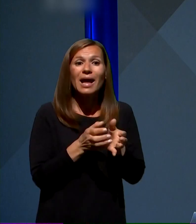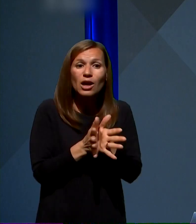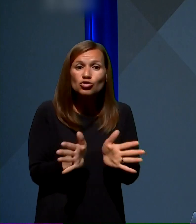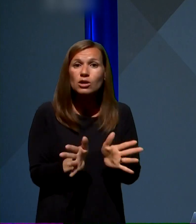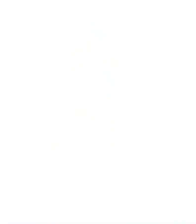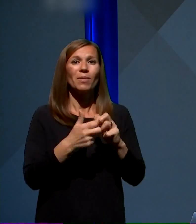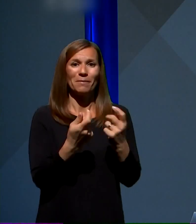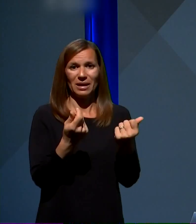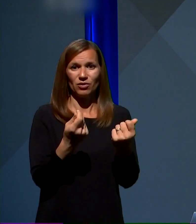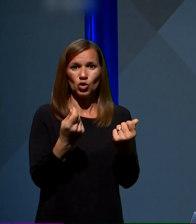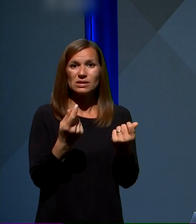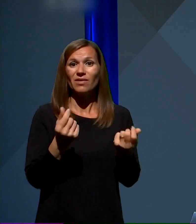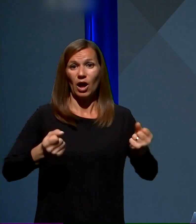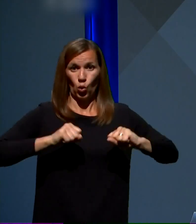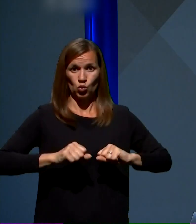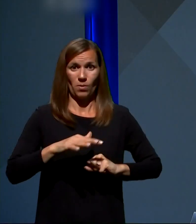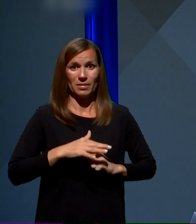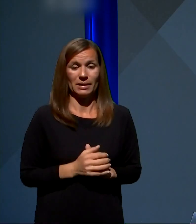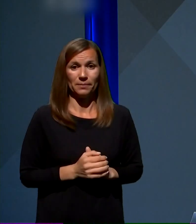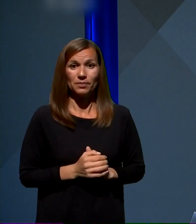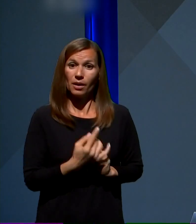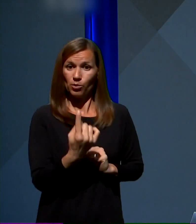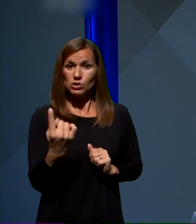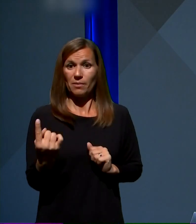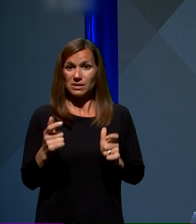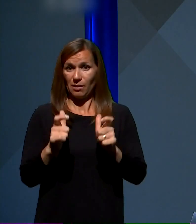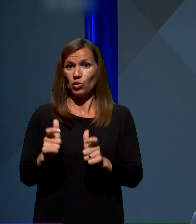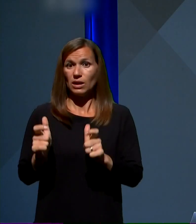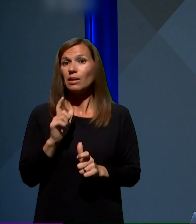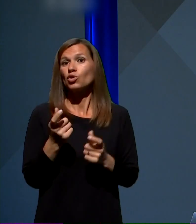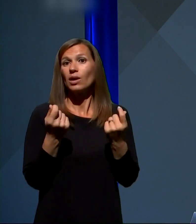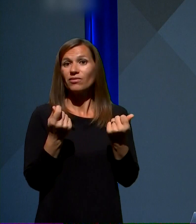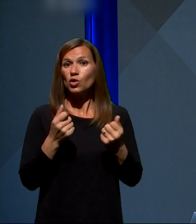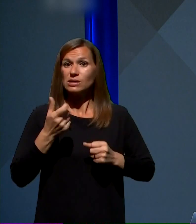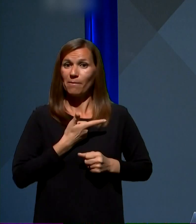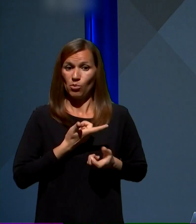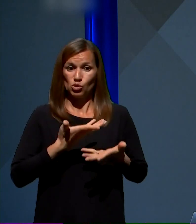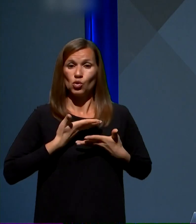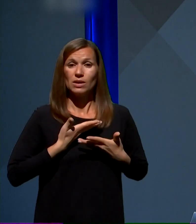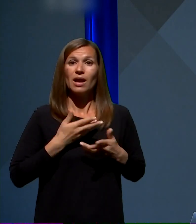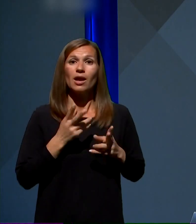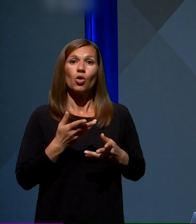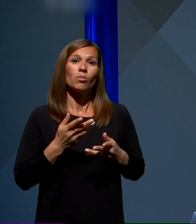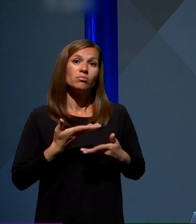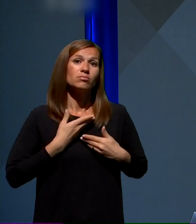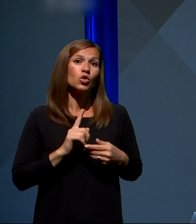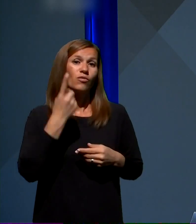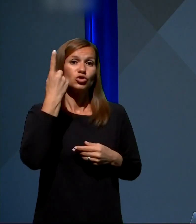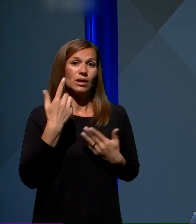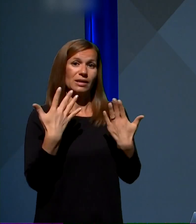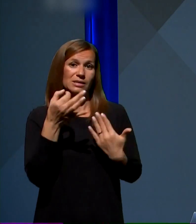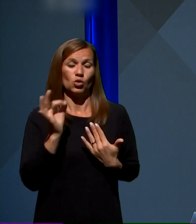je relativno enostaven. Posamezna podjetja bo do likvidnostna posojila lahko pridobila do višine deset